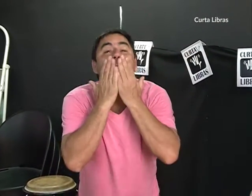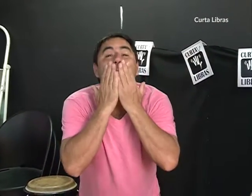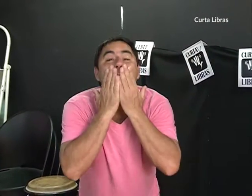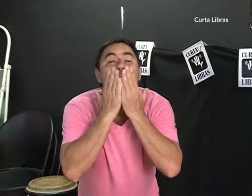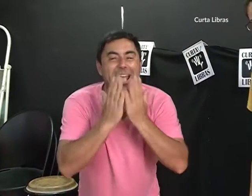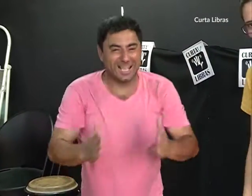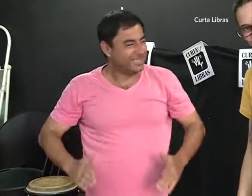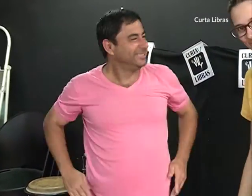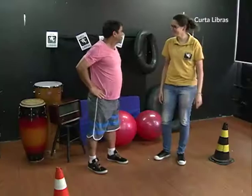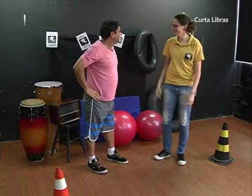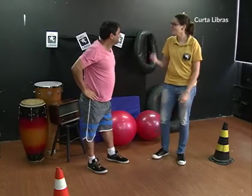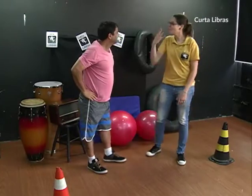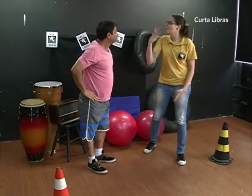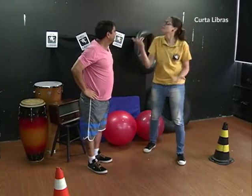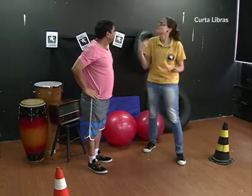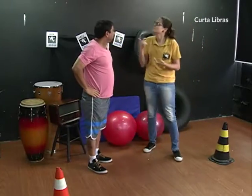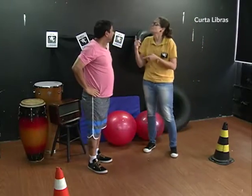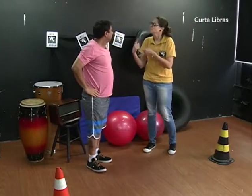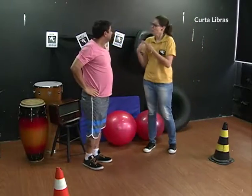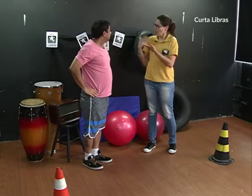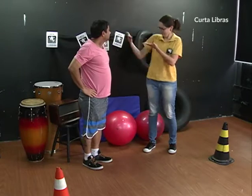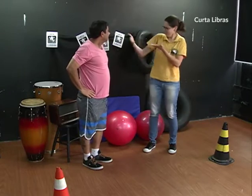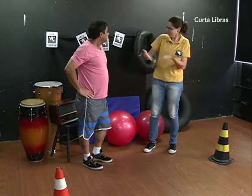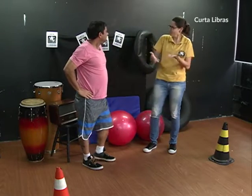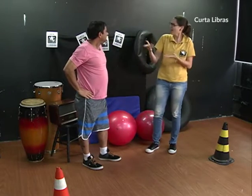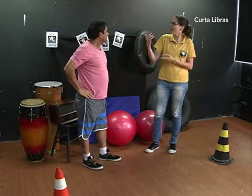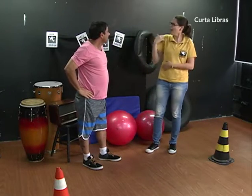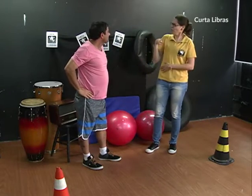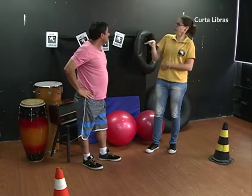Então, eu te chamei porque eu percebo que você conta muitas piadas. Por quê?